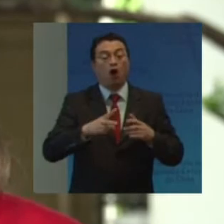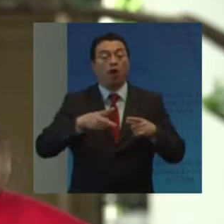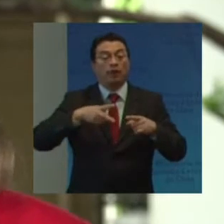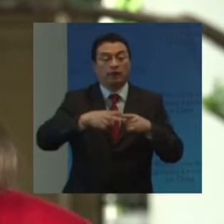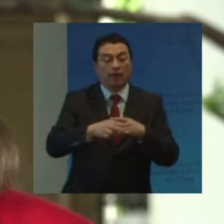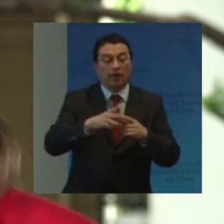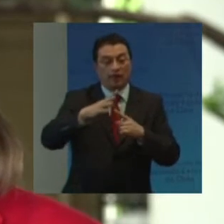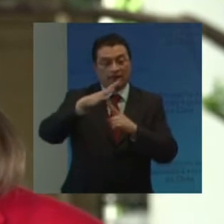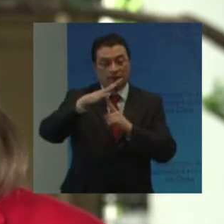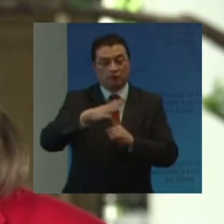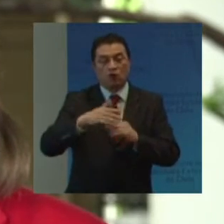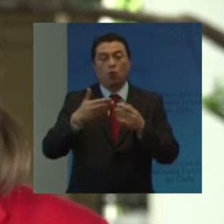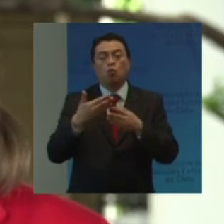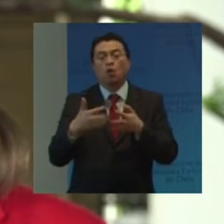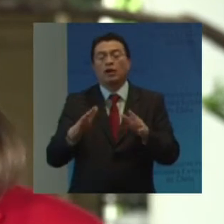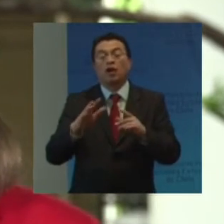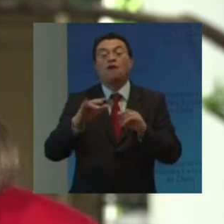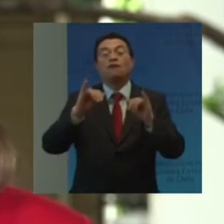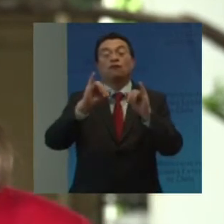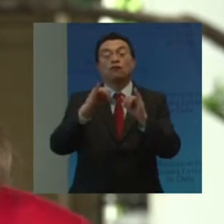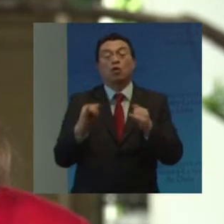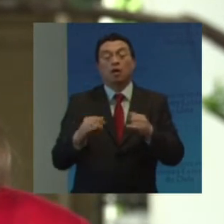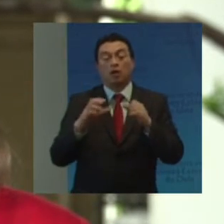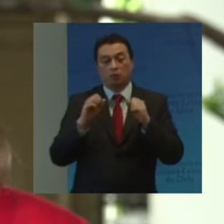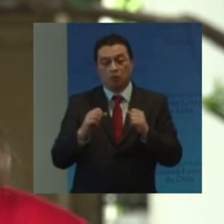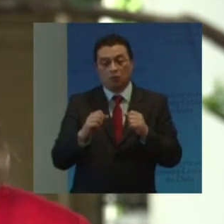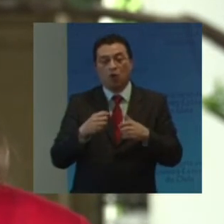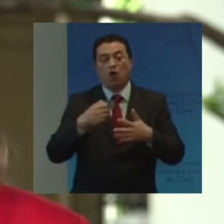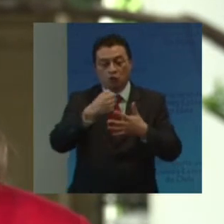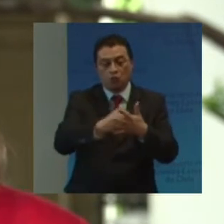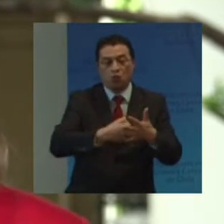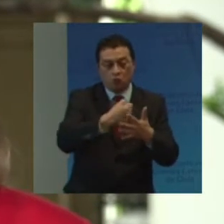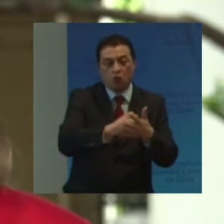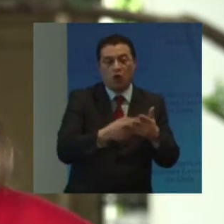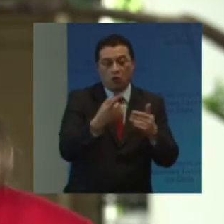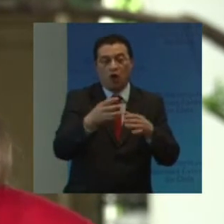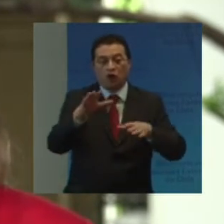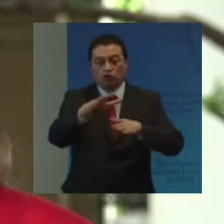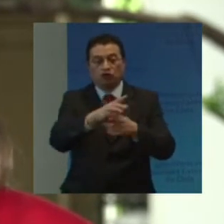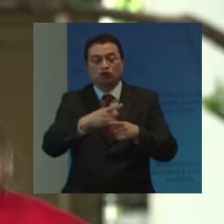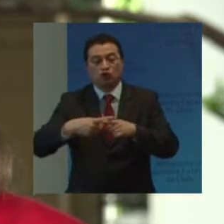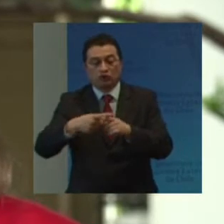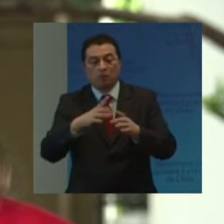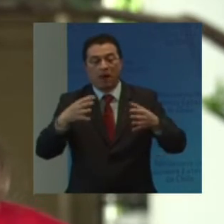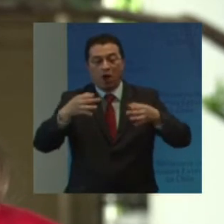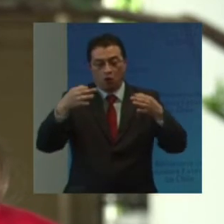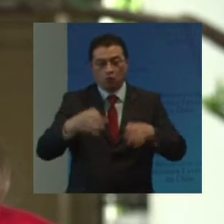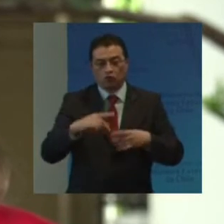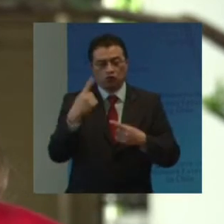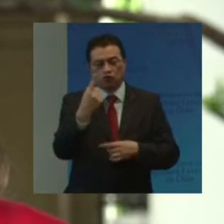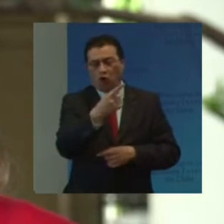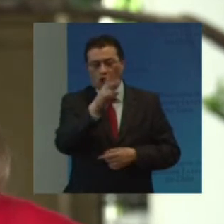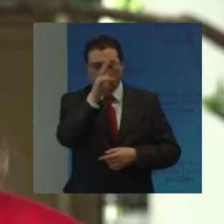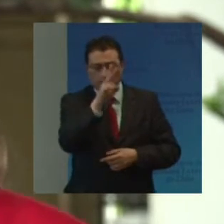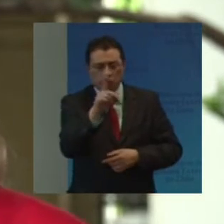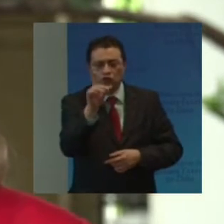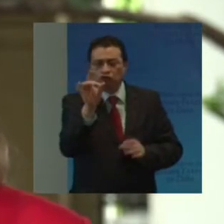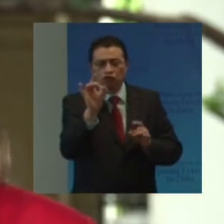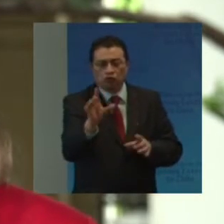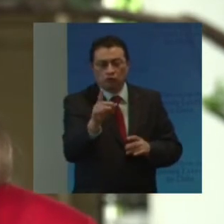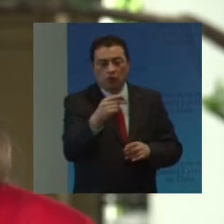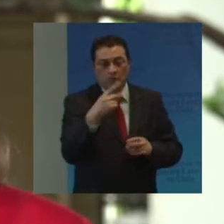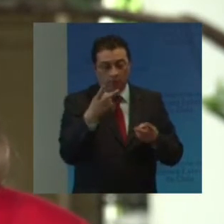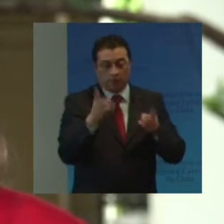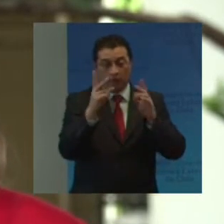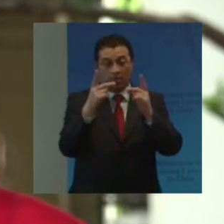discriminación En cualquiera De sus formas De luchar Por una sociedad Más justa En donde todas Las personas Sean respetadas Tal como son En atención